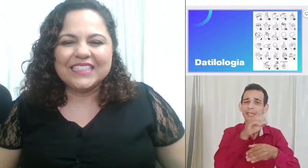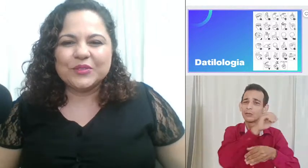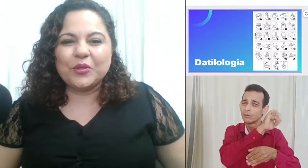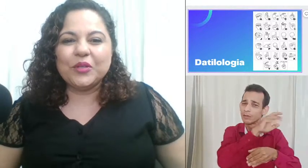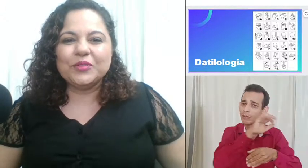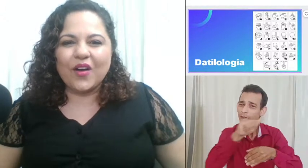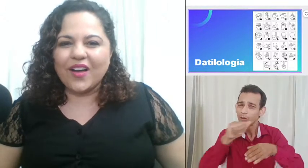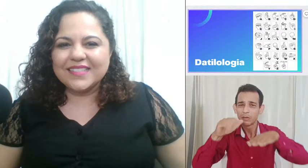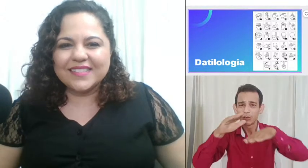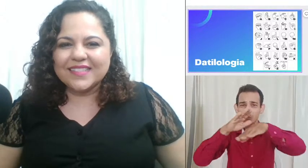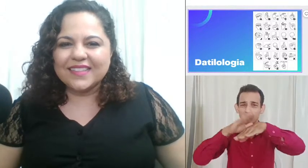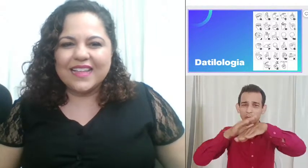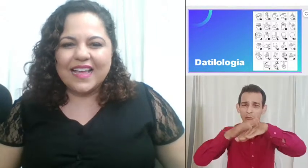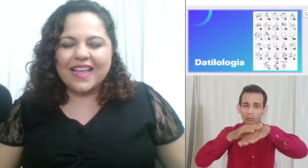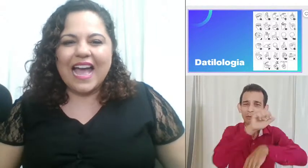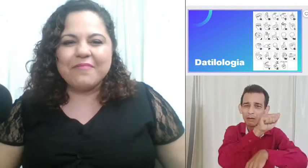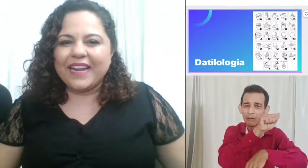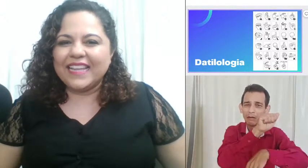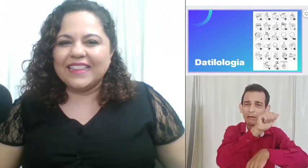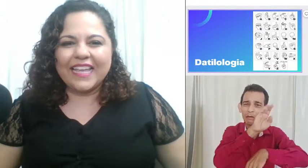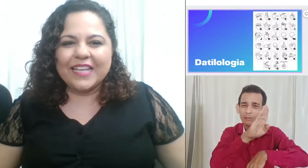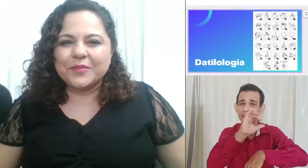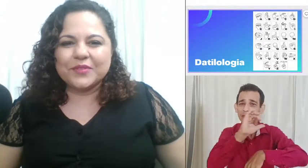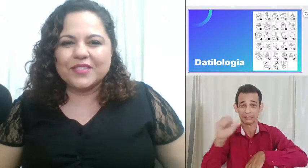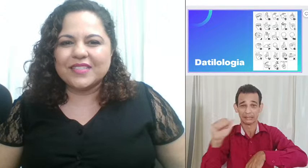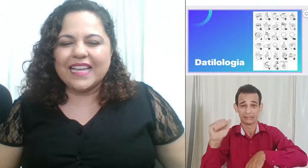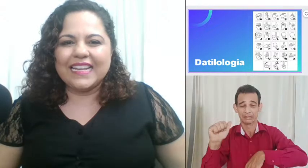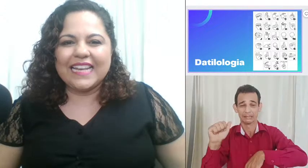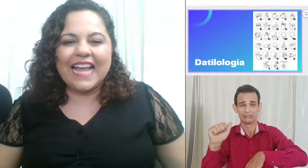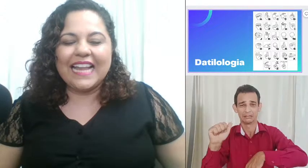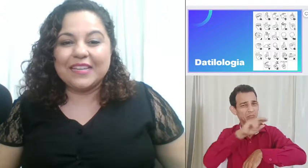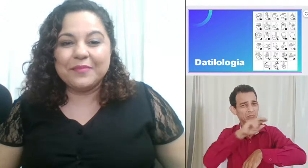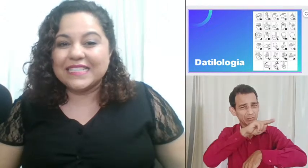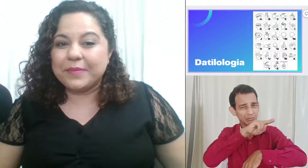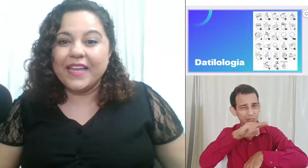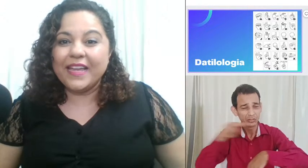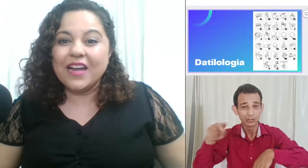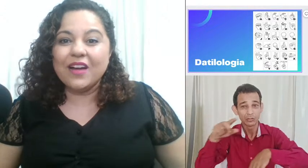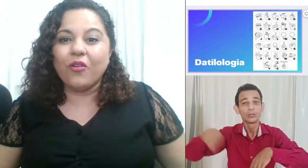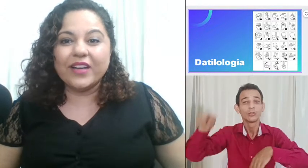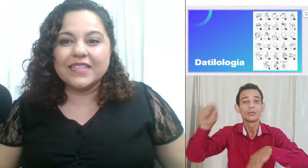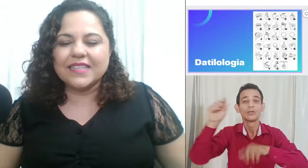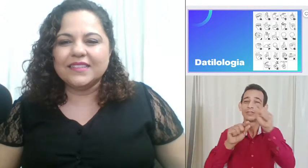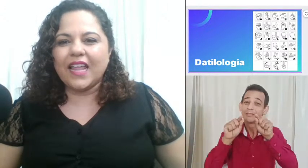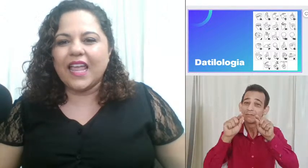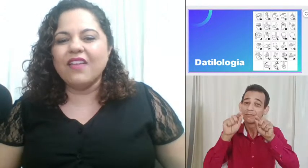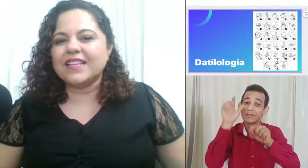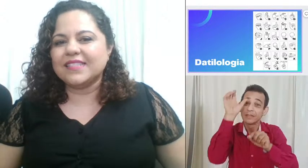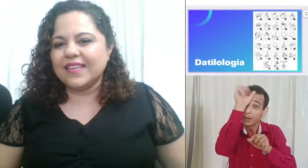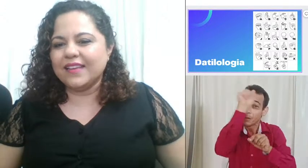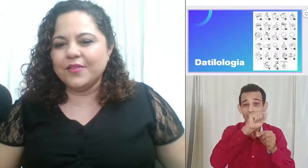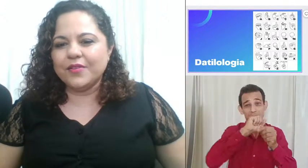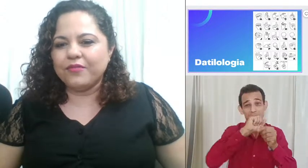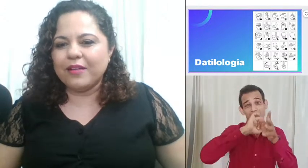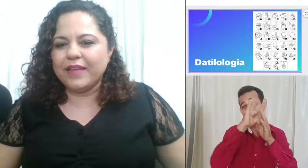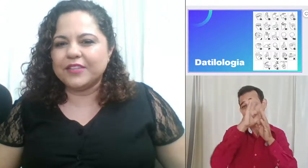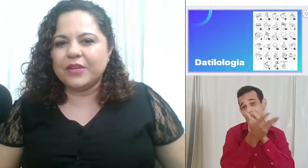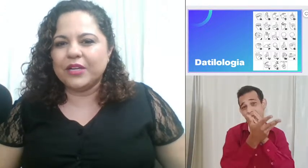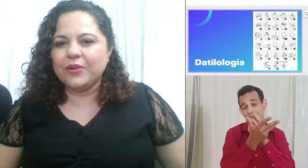Todos nós aprendemos na Libras, a primeira coisa é fazer o alfabeto manual.